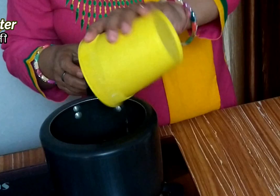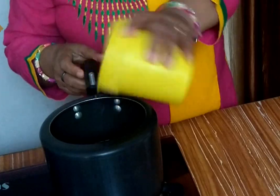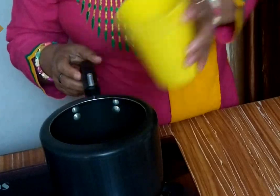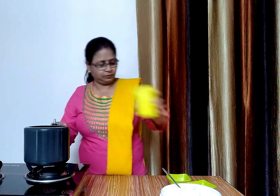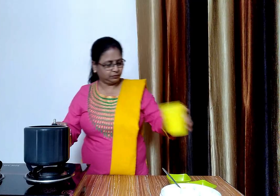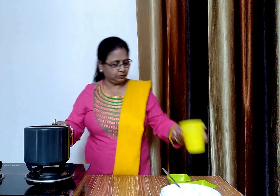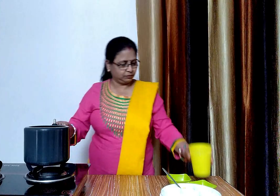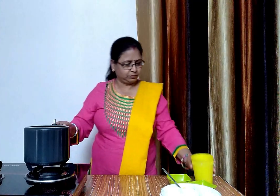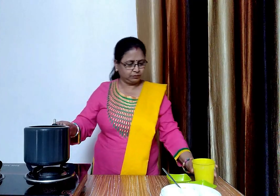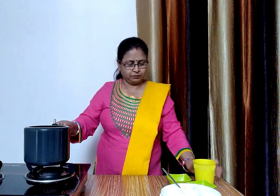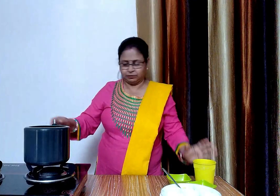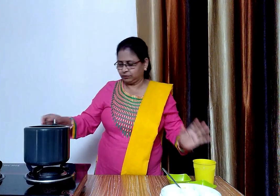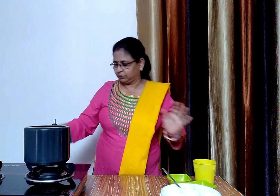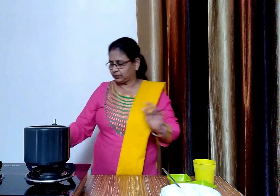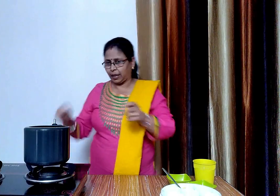कुकर को बंद कर देंगे